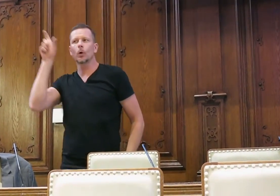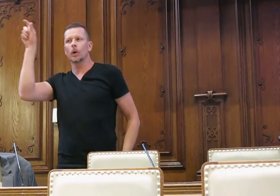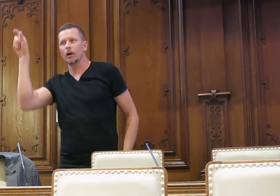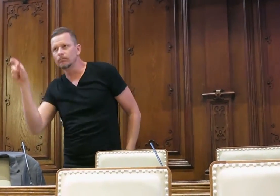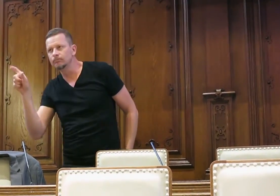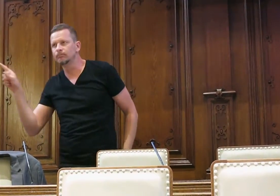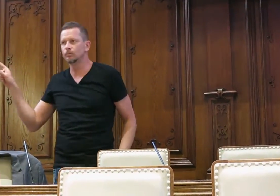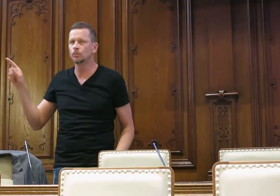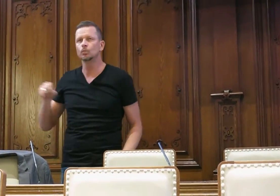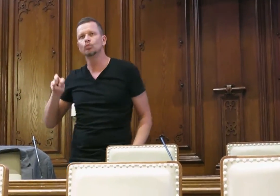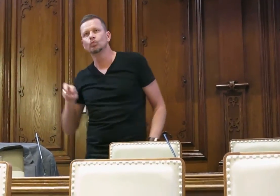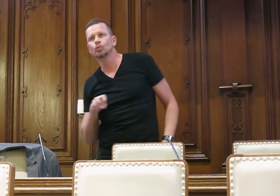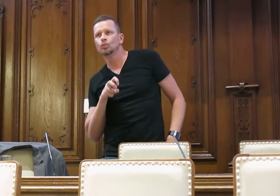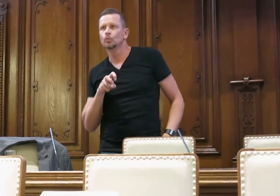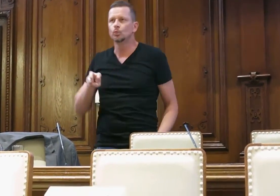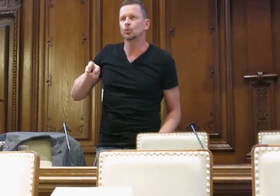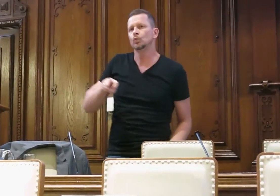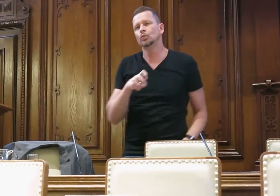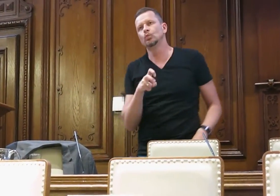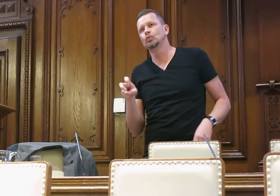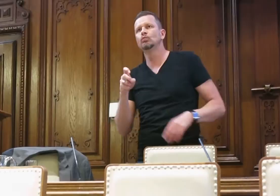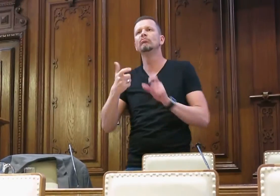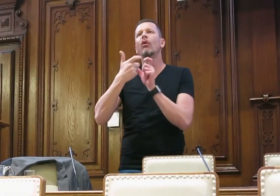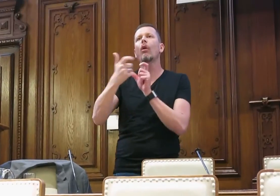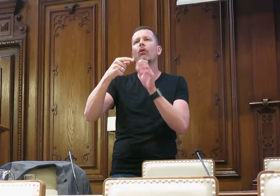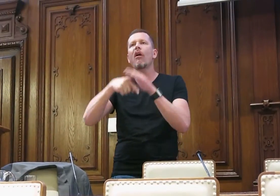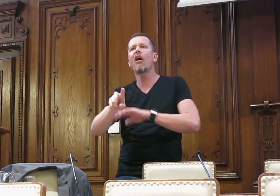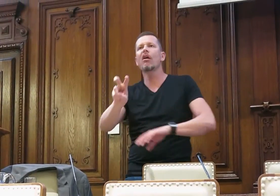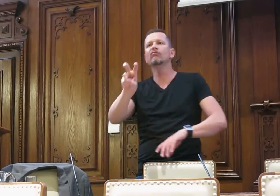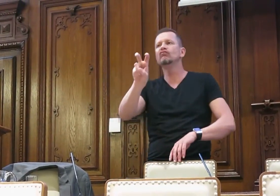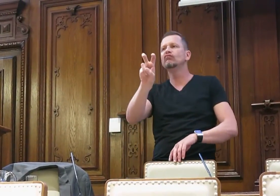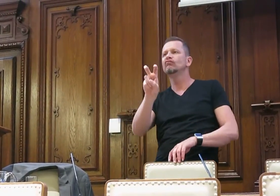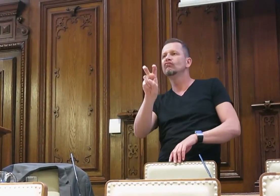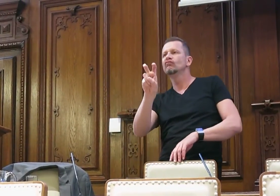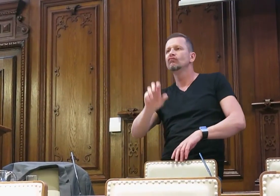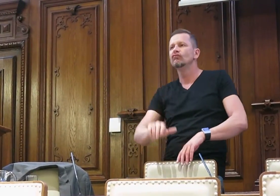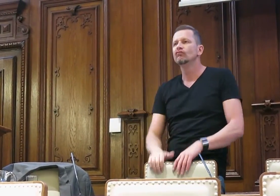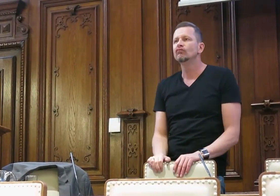Ein Schwerhöriger kommt zu mir her, geht ins Lokal, setzt sich nieder,